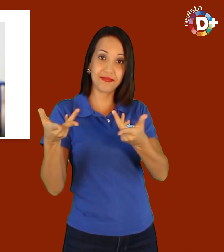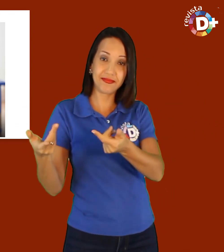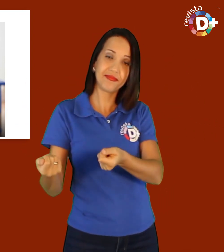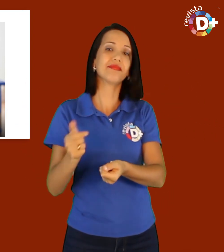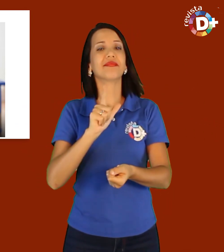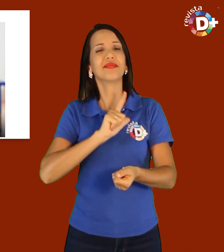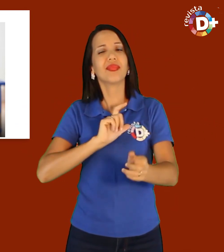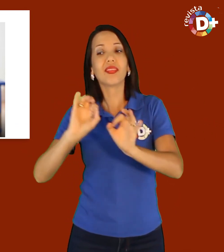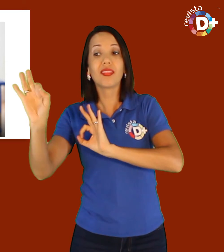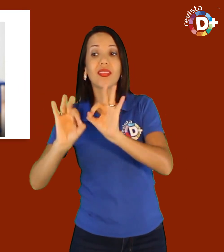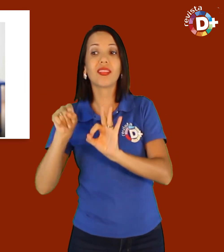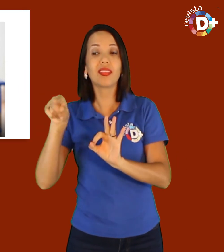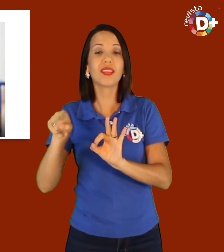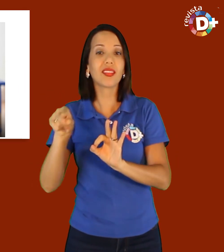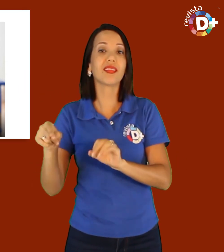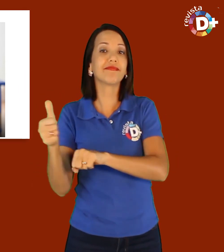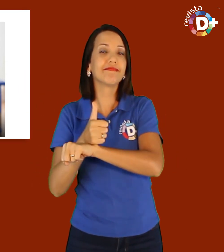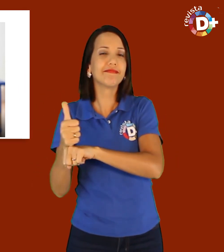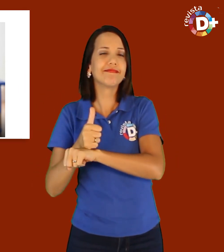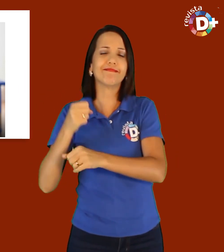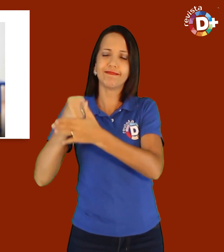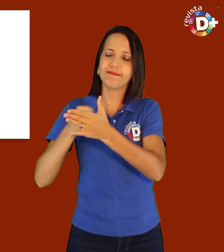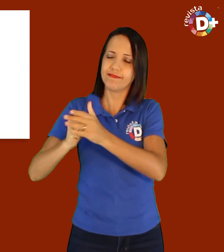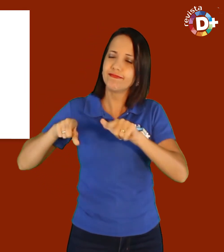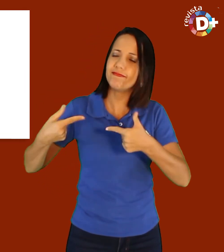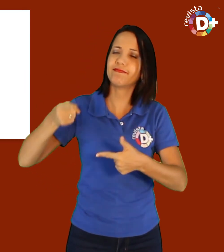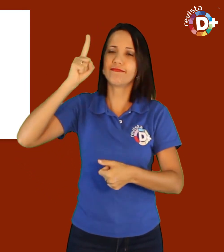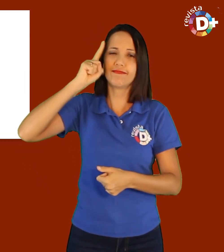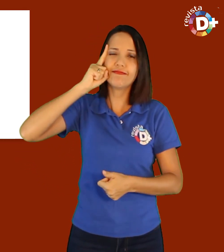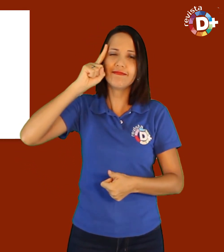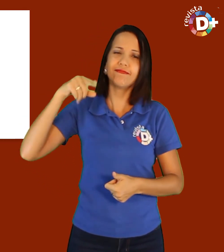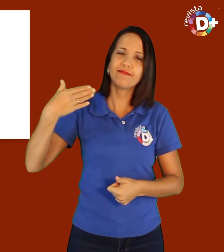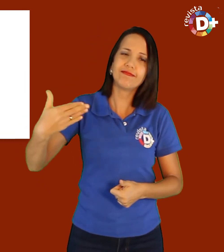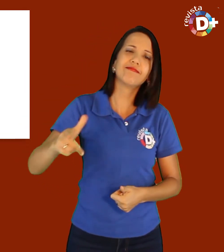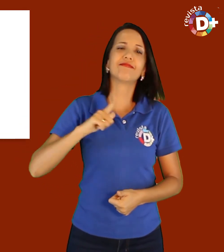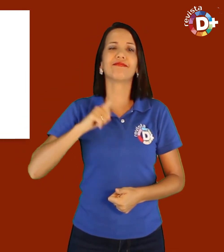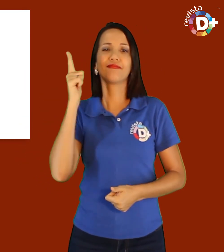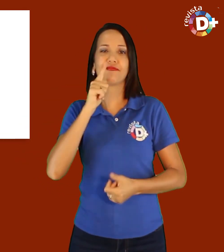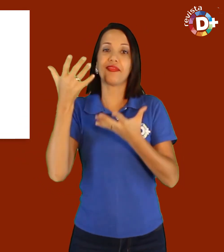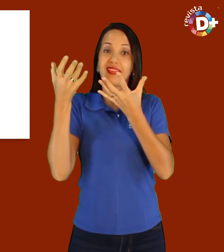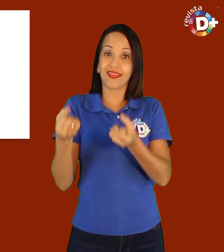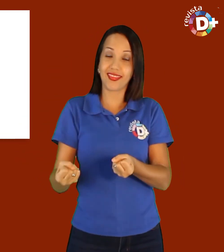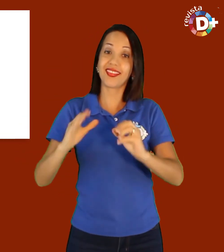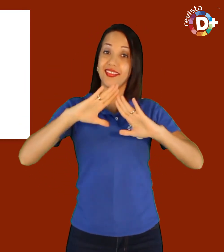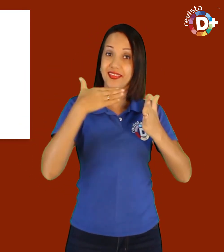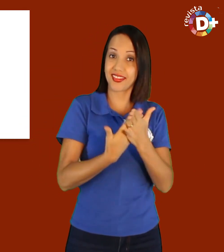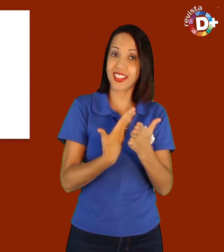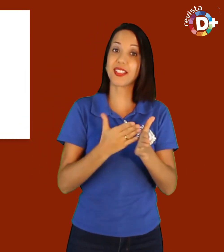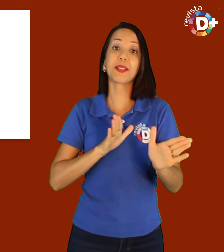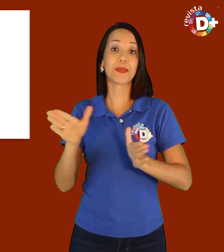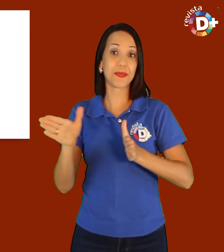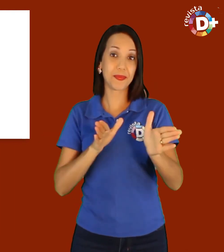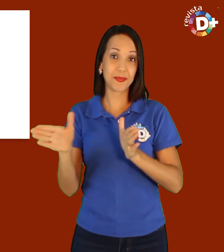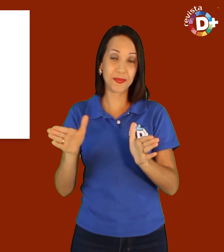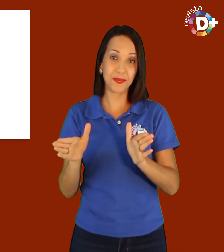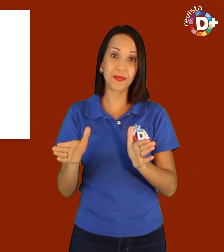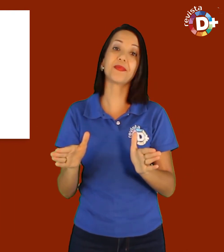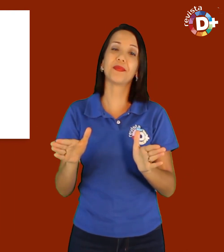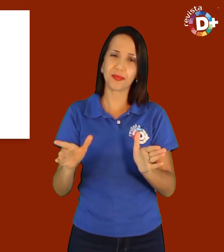alunos com algum tipo de deficiência. Esse preparo é uma luta diária para que cada dia a mais tenhamos o reconhecimento das escolas